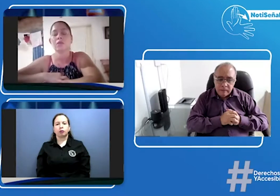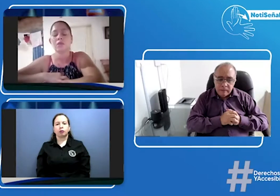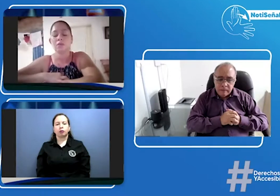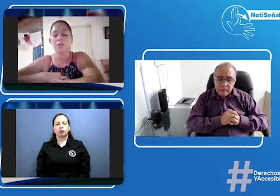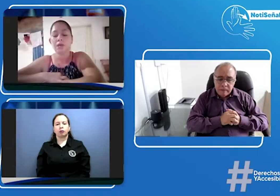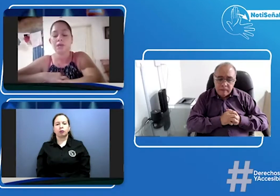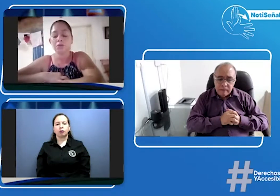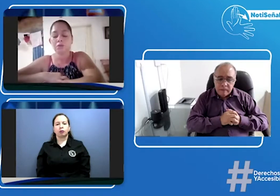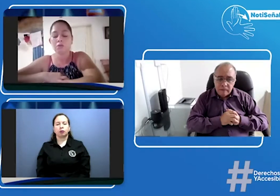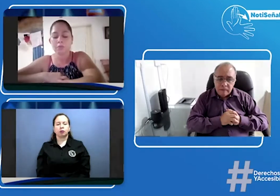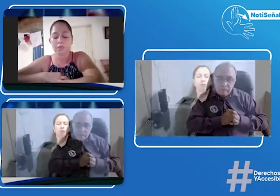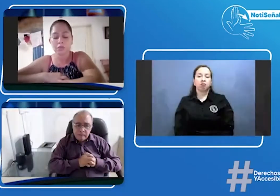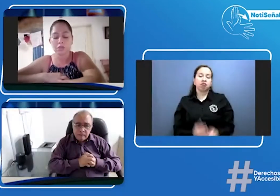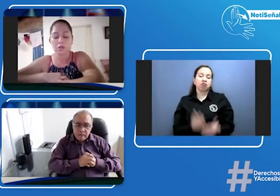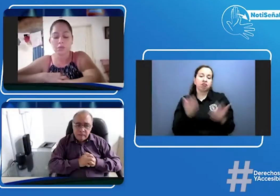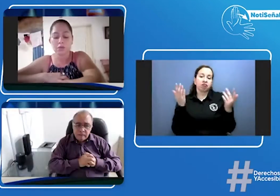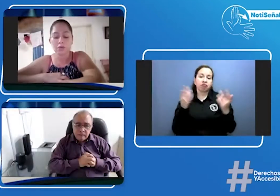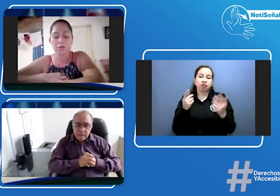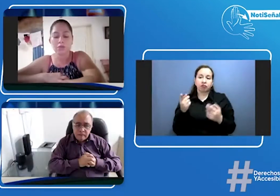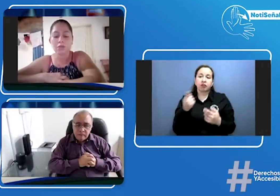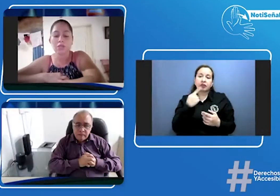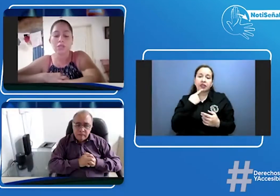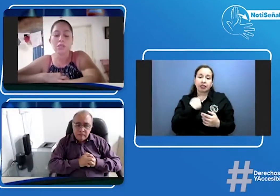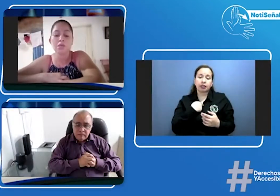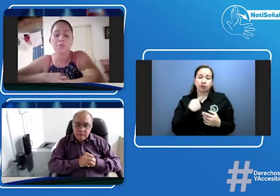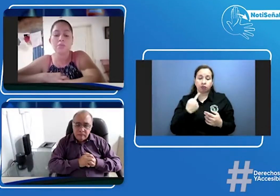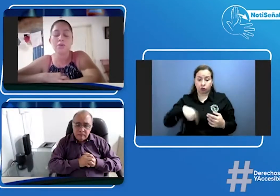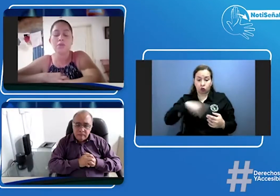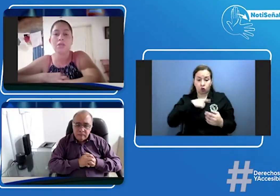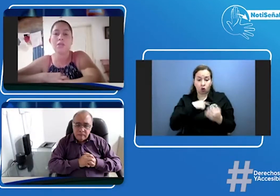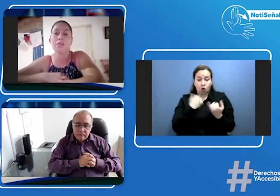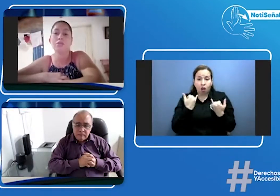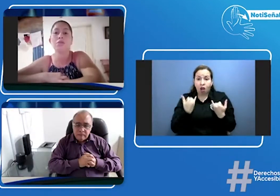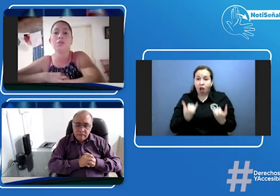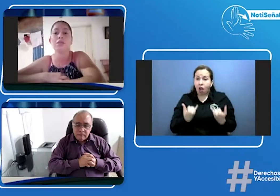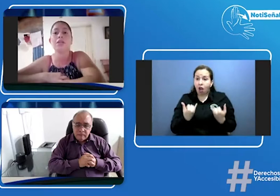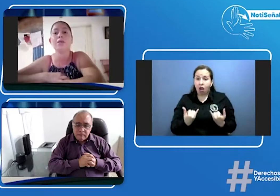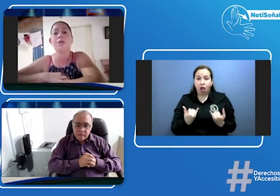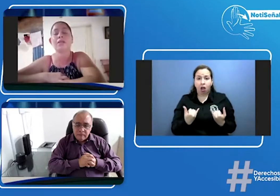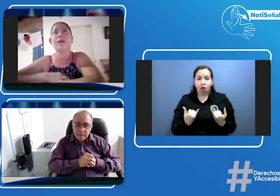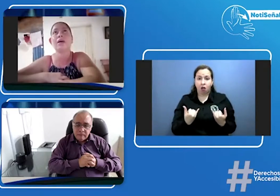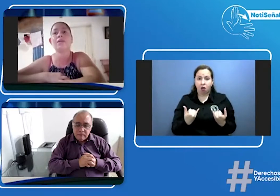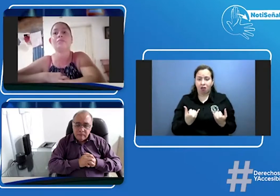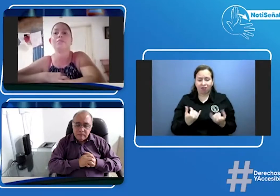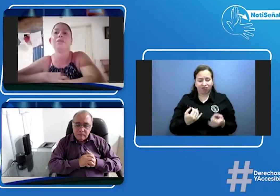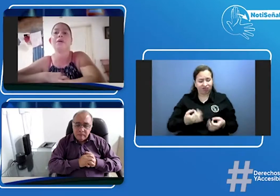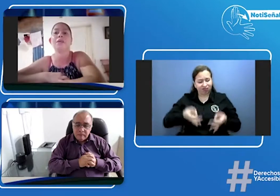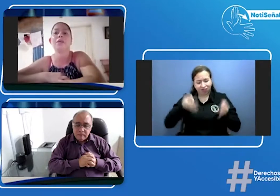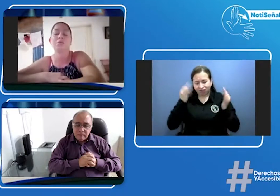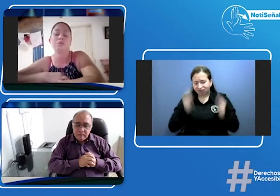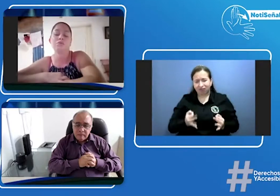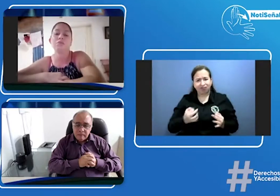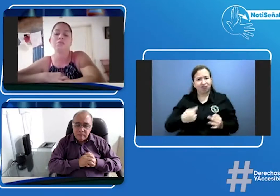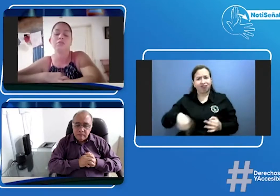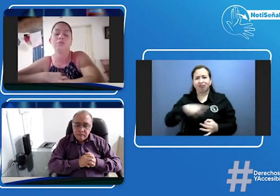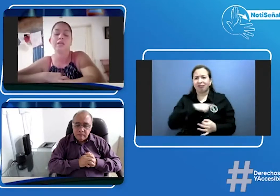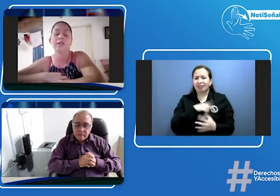bueno como bien lo dijo pues nosotros ahorita mismo eso nos tiene de verdad devastados la verdad que nos